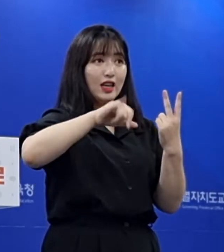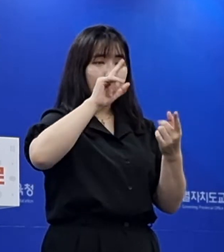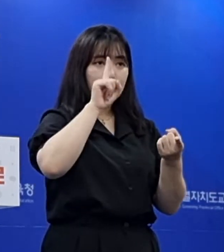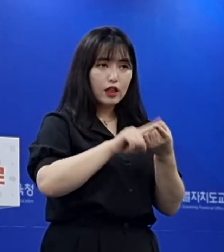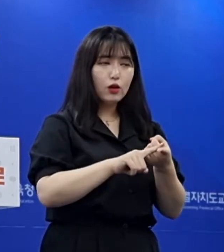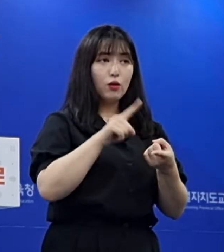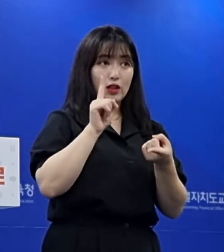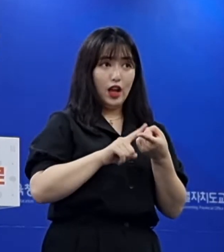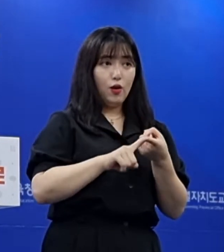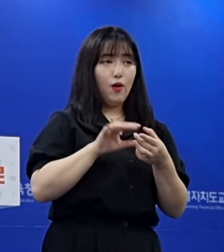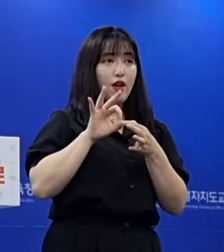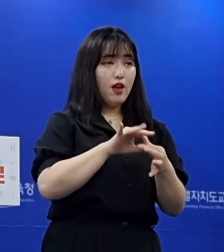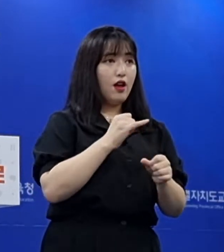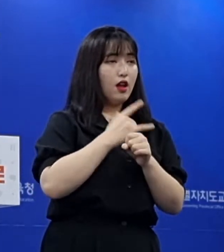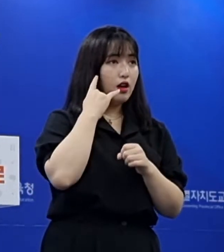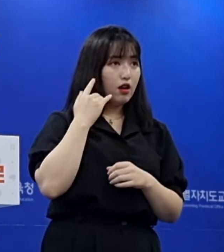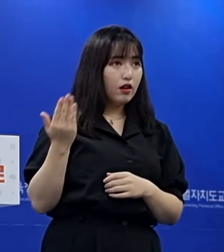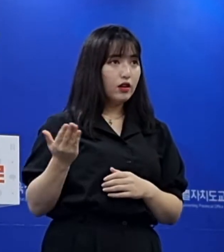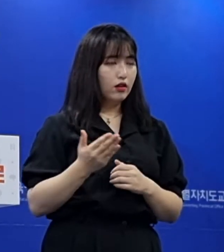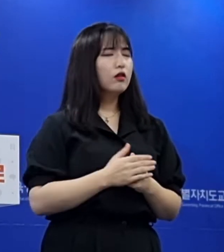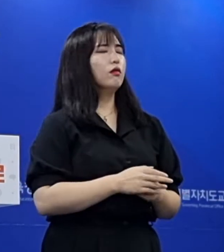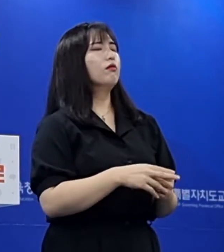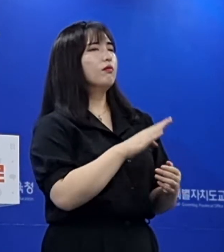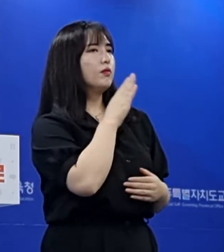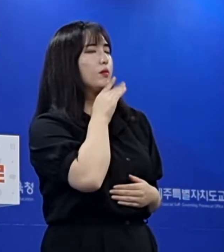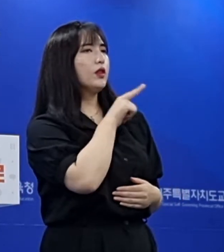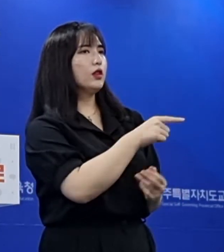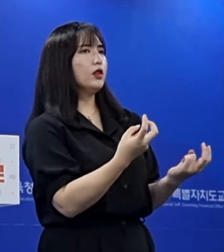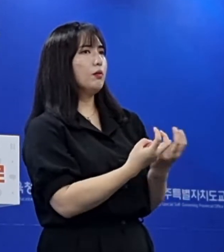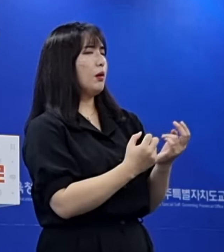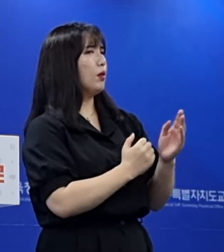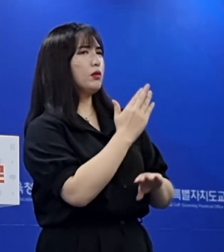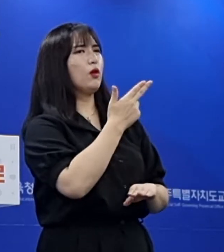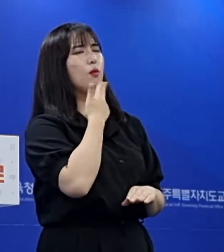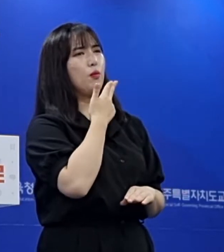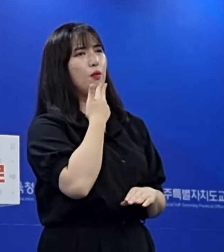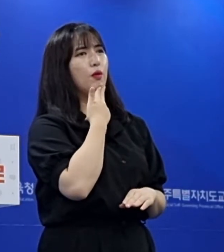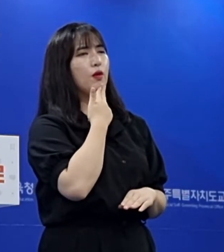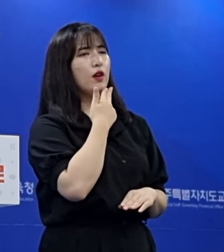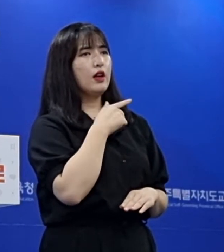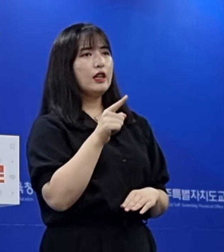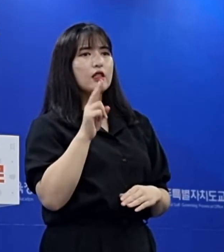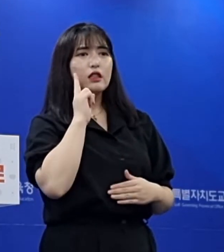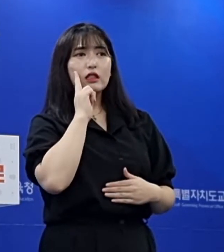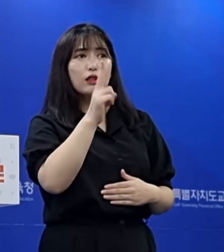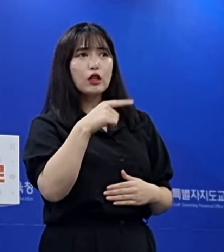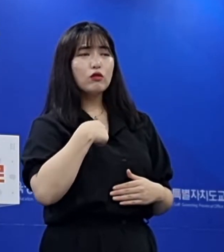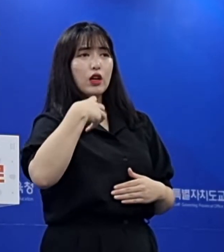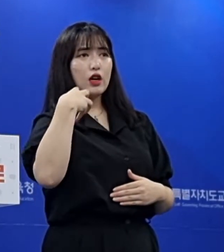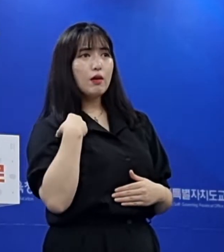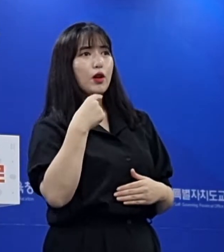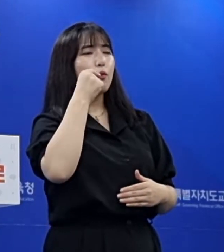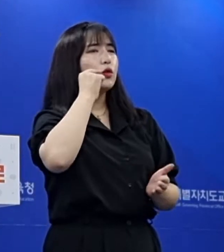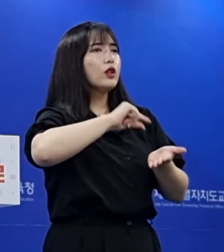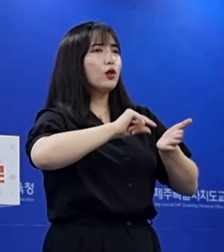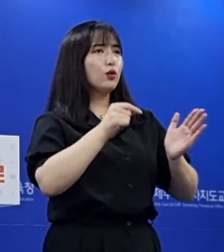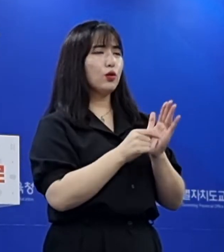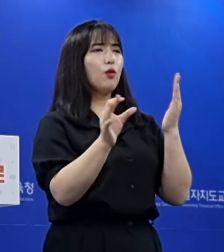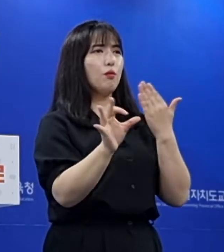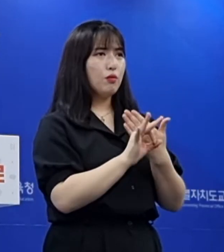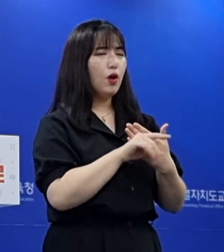유지되나요? 지금 상태에서는 그 이상의 어떤 방법이 없지 않습니까? 그게 심각해서 우리가 감당을 못할 정도 된다면